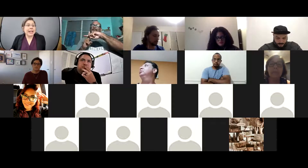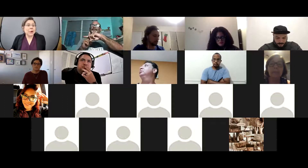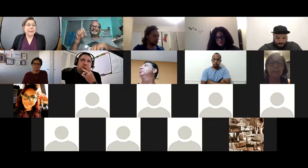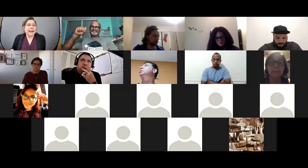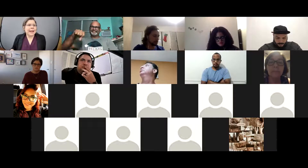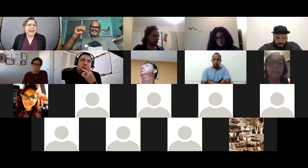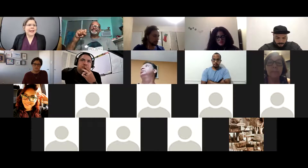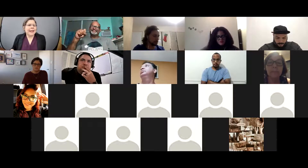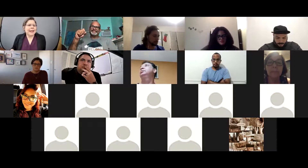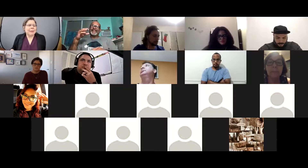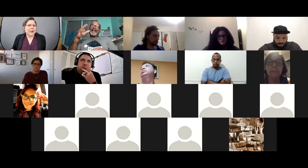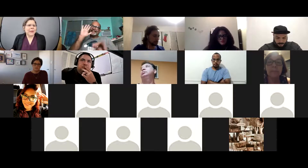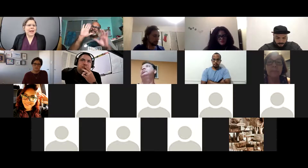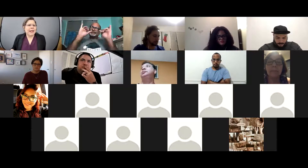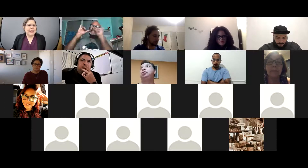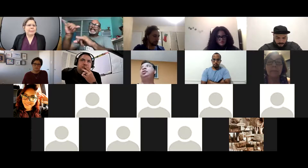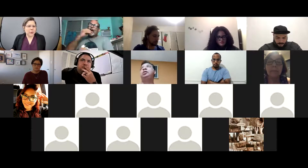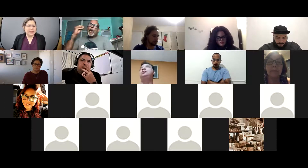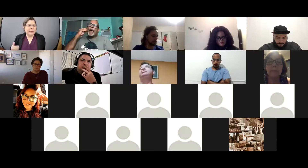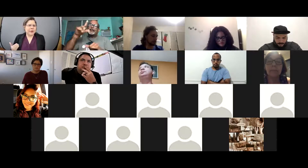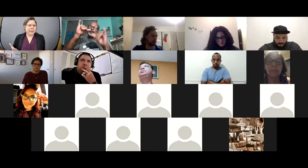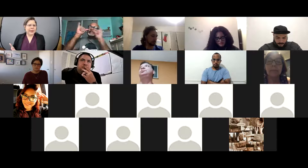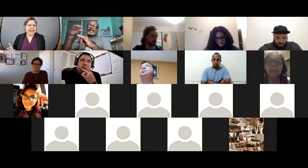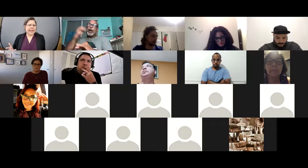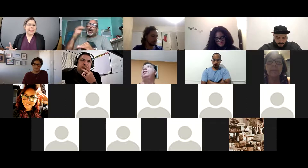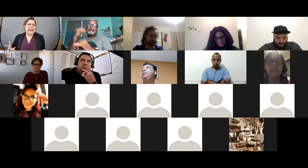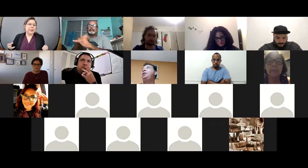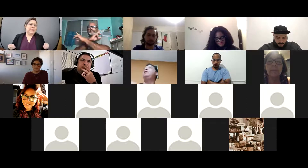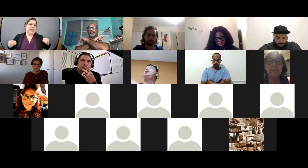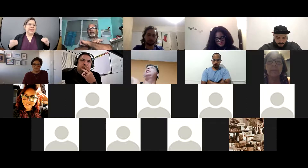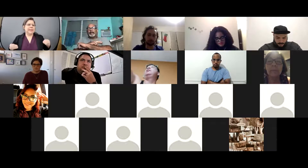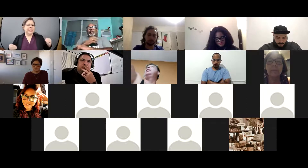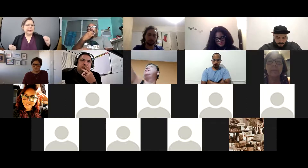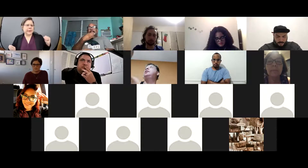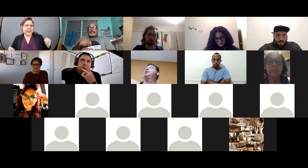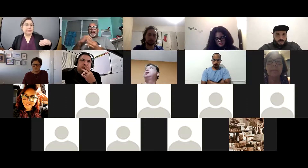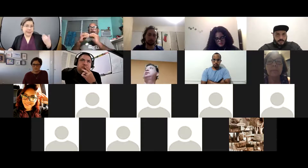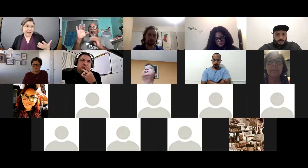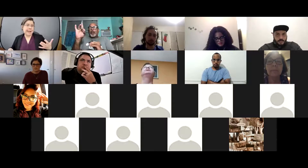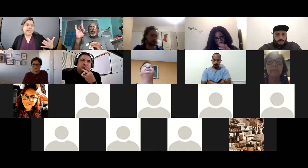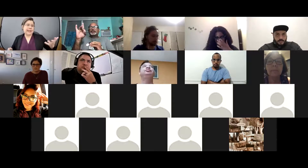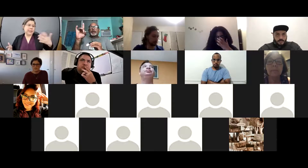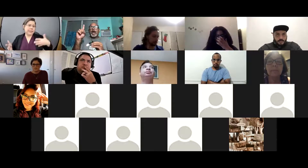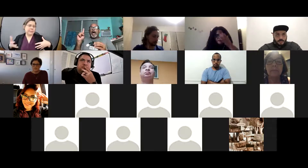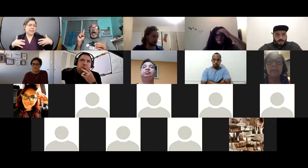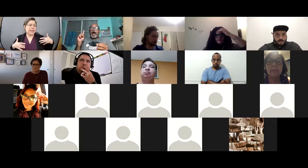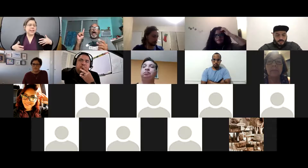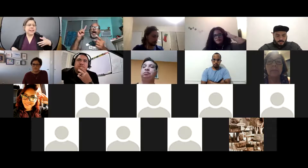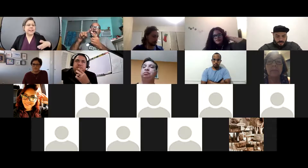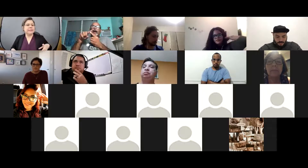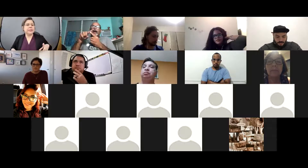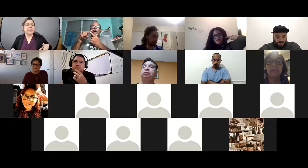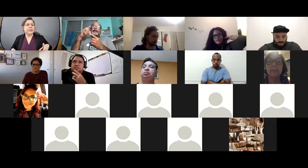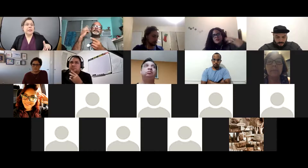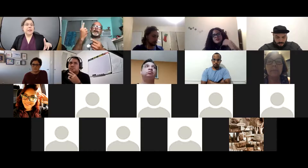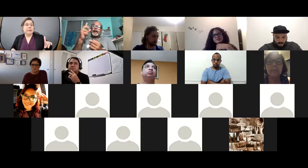esa prueba la prueba la próxima prueba que es la prueba que da más seguridad para él que al principio sale